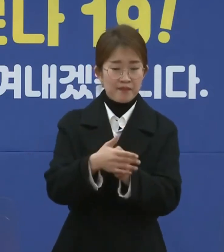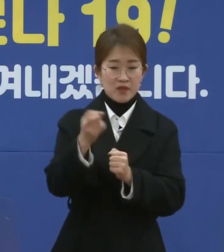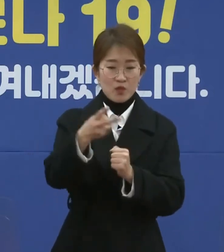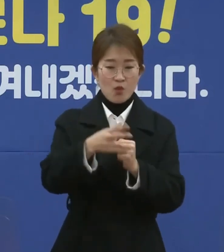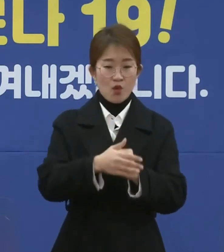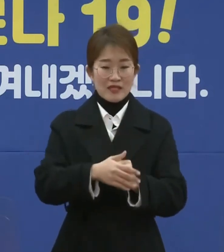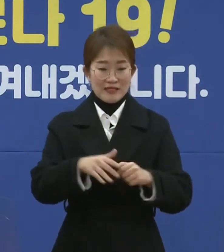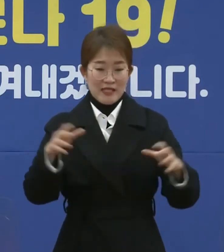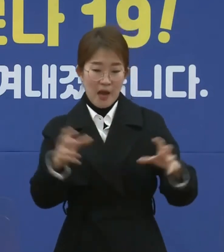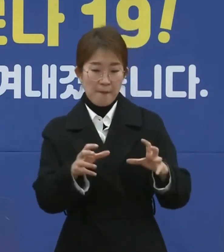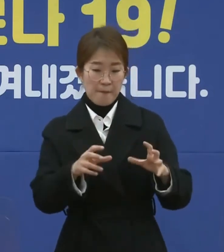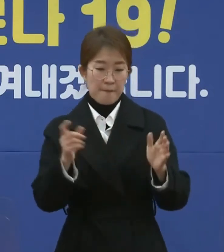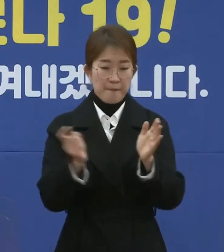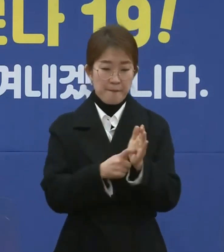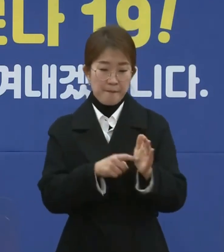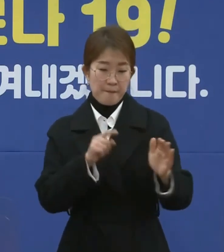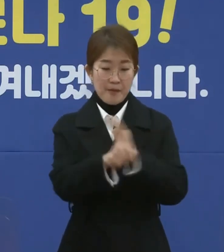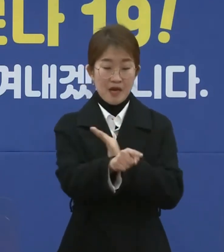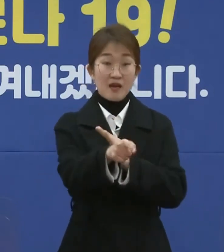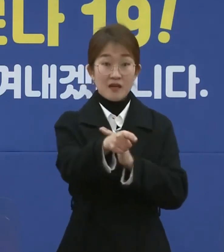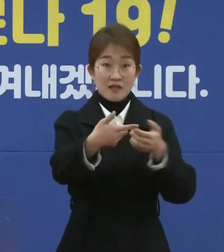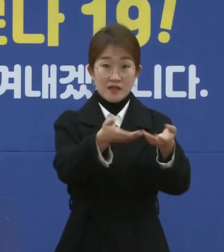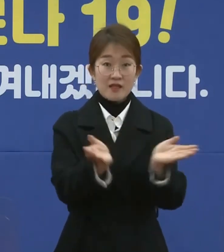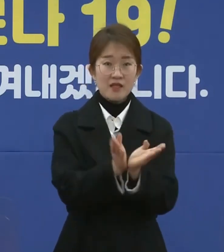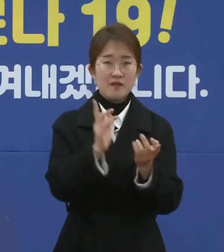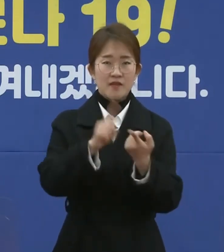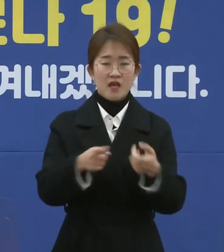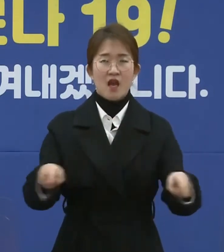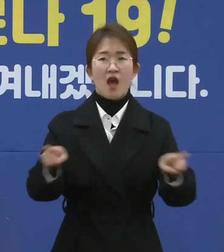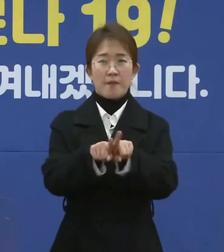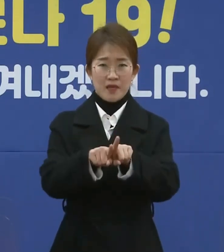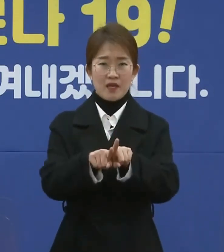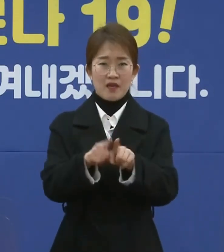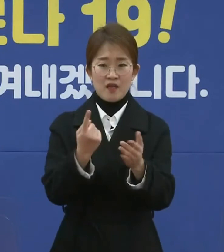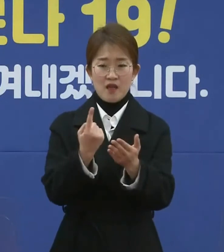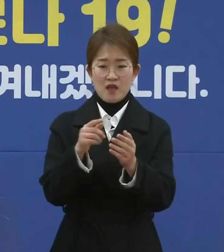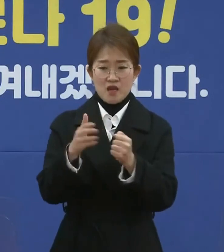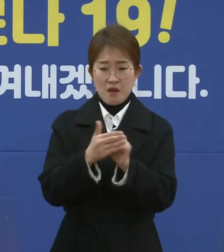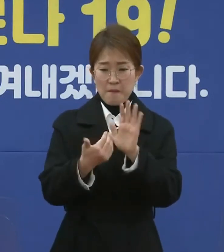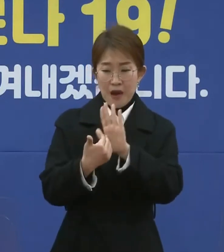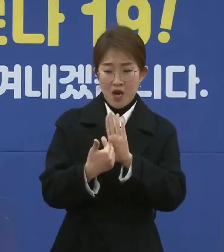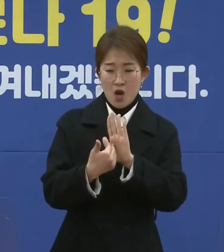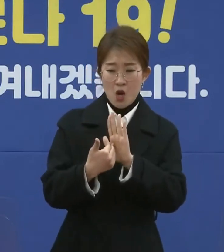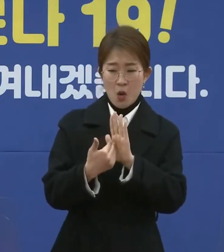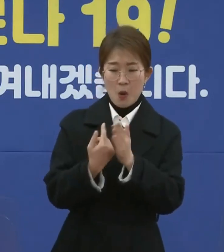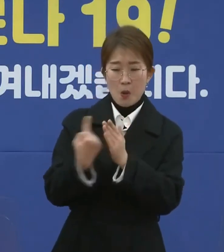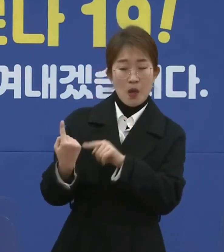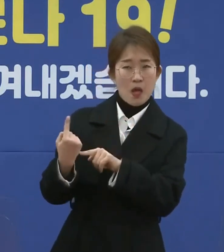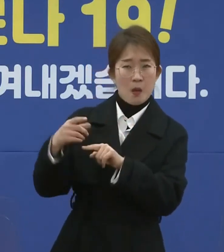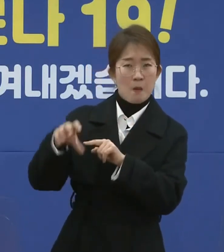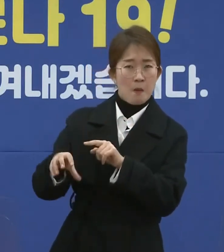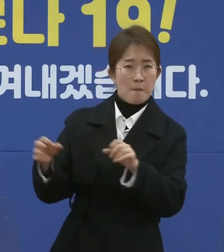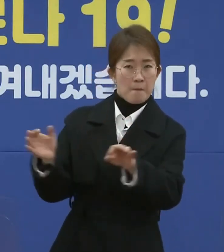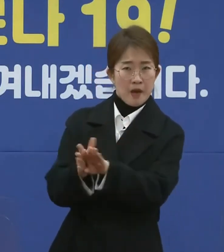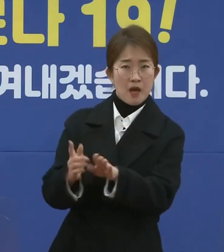기동감찰팀이 함께 방역사각지대를 최소화하기 위한 노력을 함께 할 것입니다.